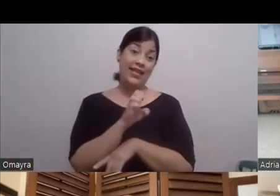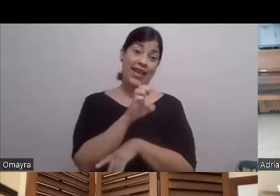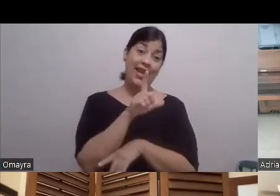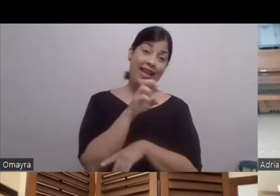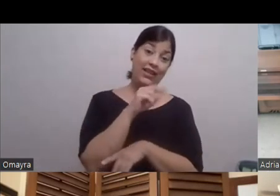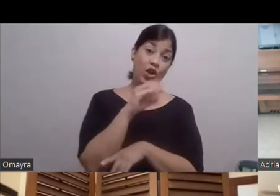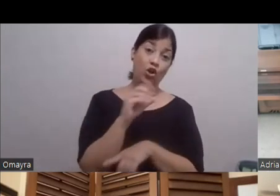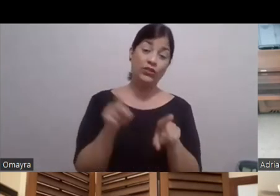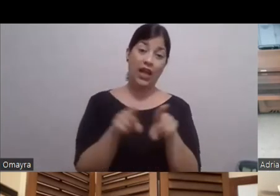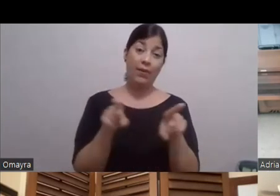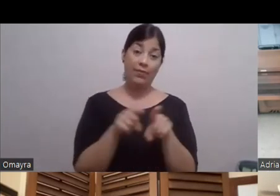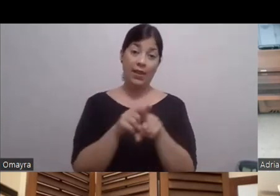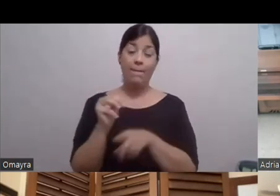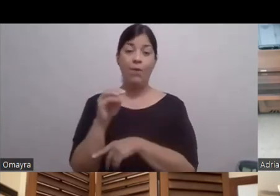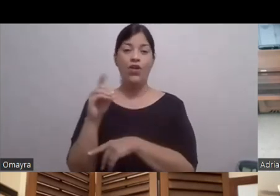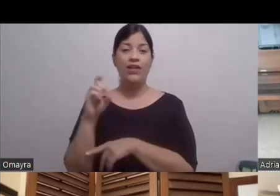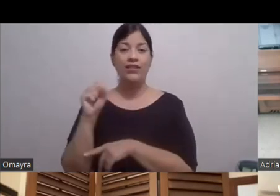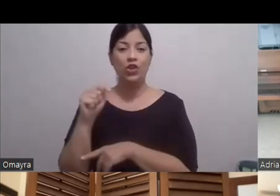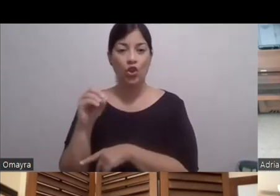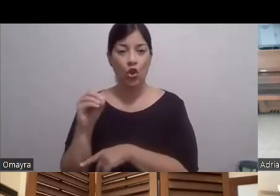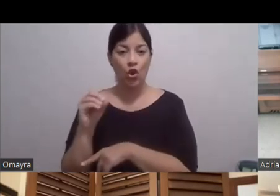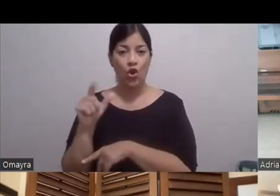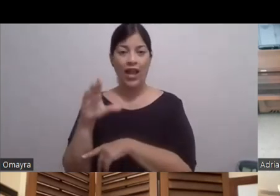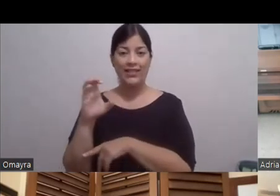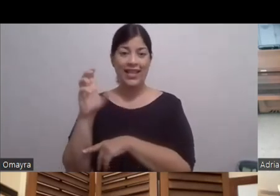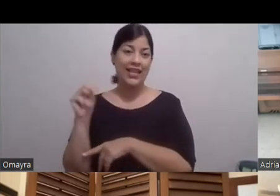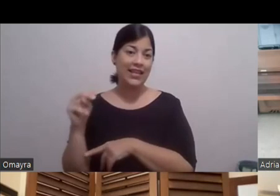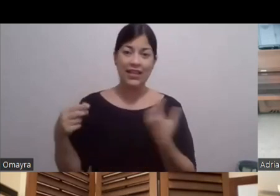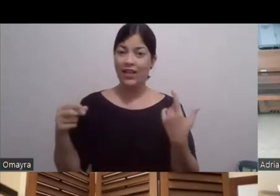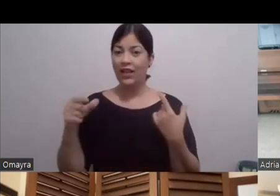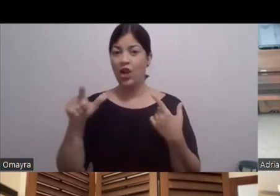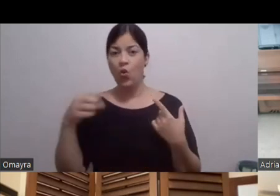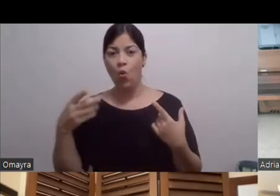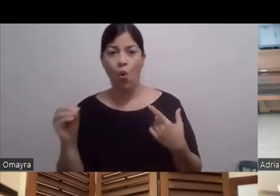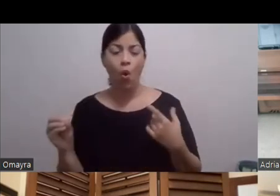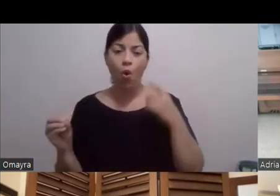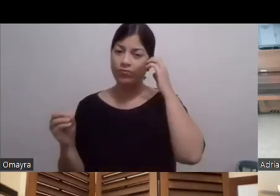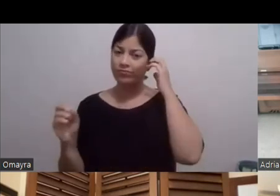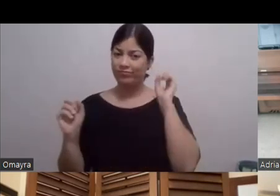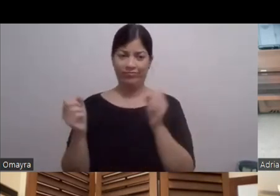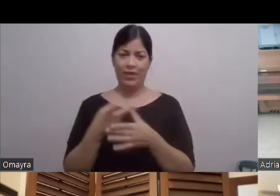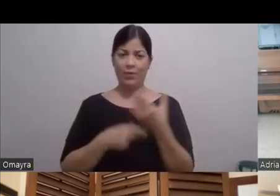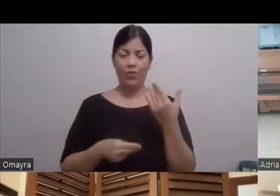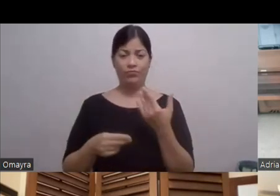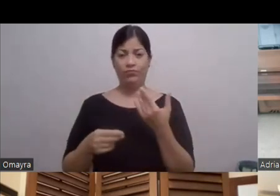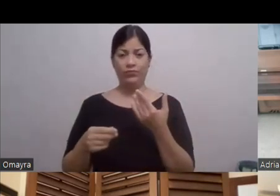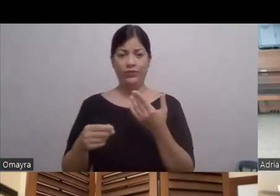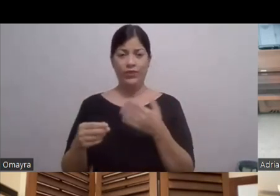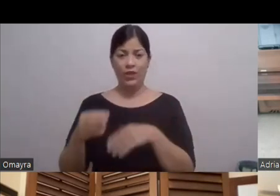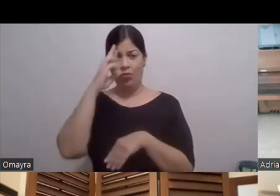Hacén Israel Lugo Los dos protagonistas Que el protagonista Héctor Es dominicano Y tiene Tiene una